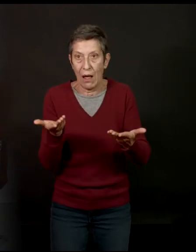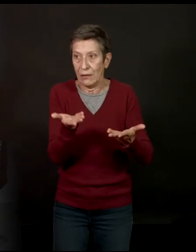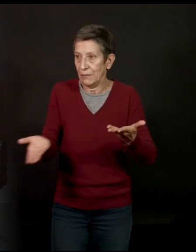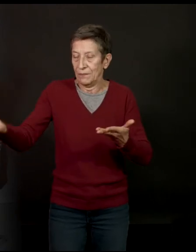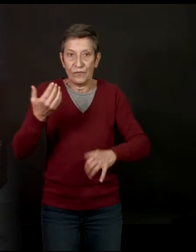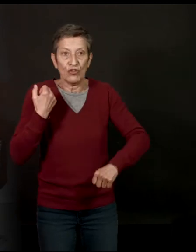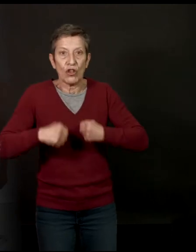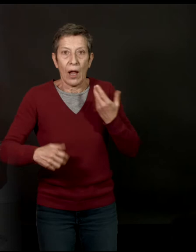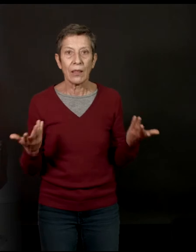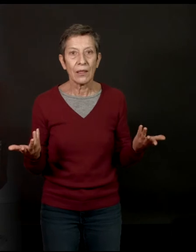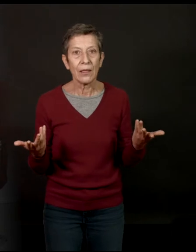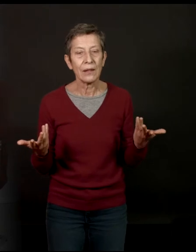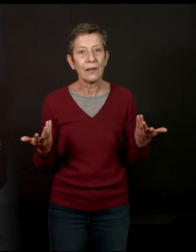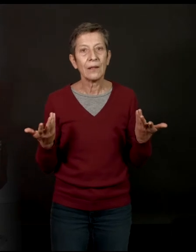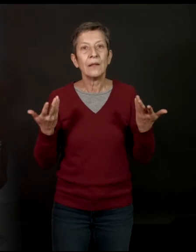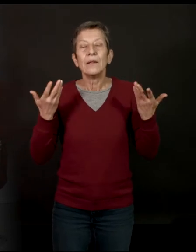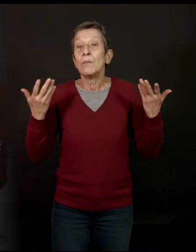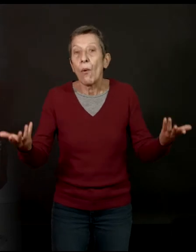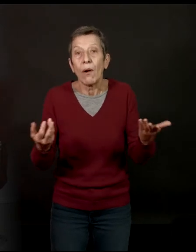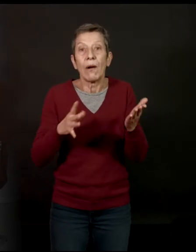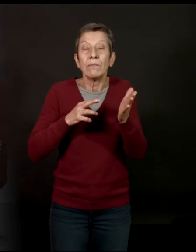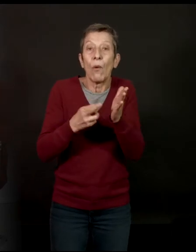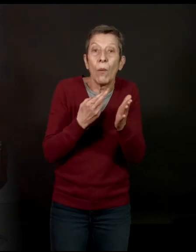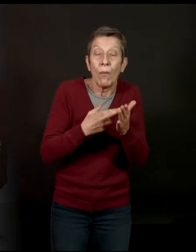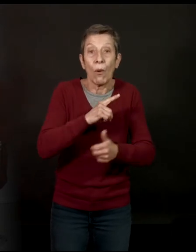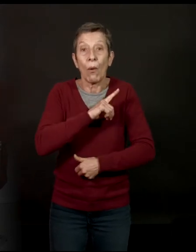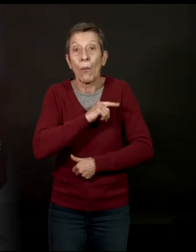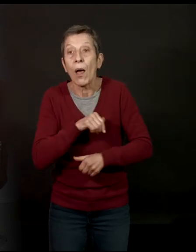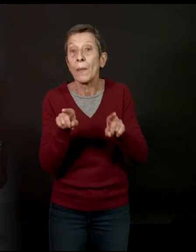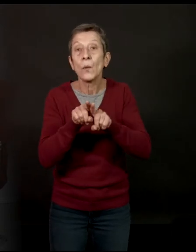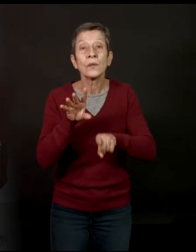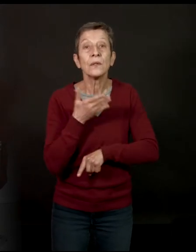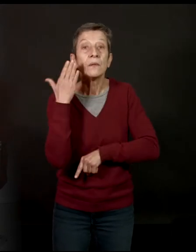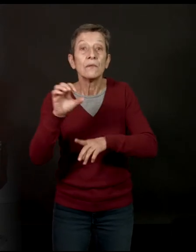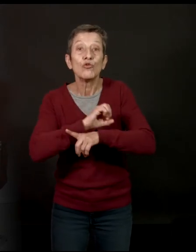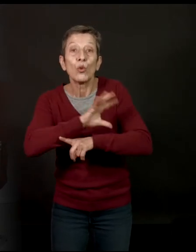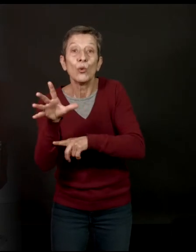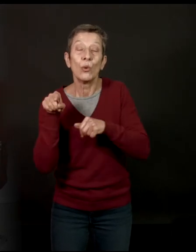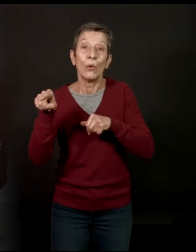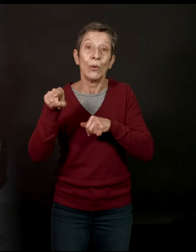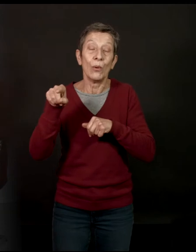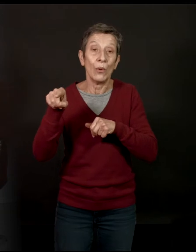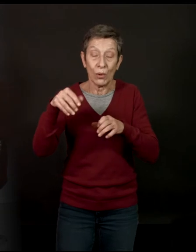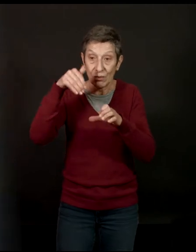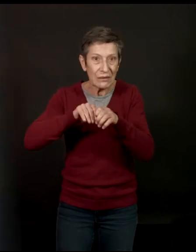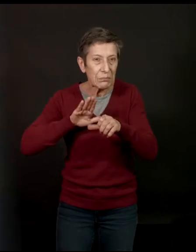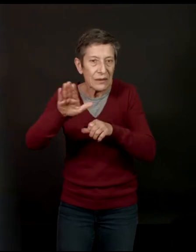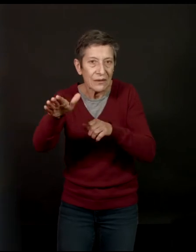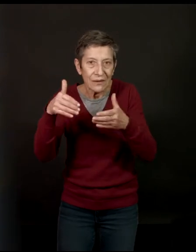foulée des romans, des polars, un certain nombre de journaux qui n'étaient pas catégories, faits divers, etc.,